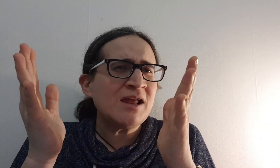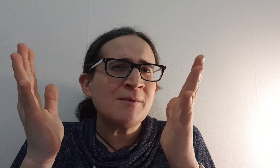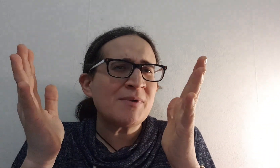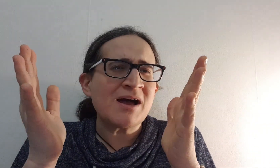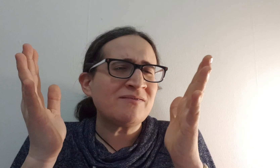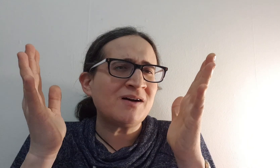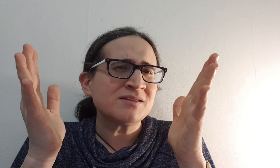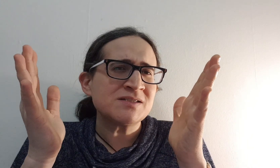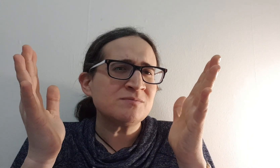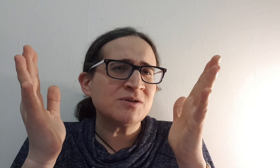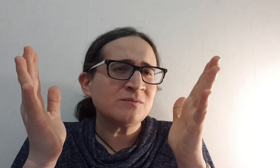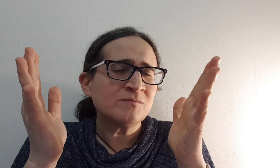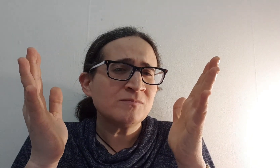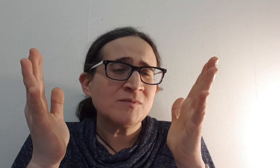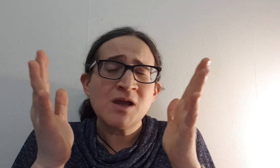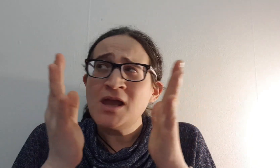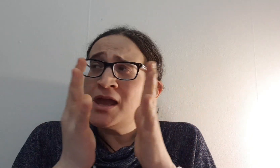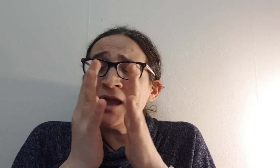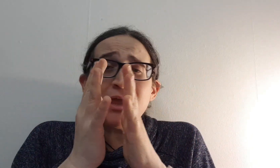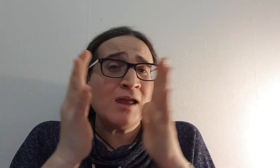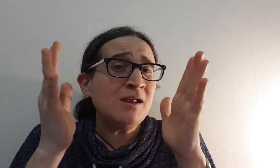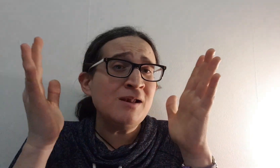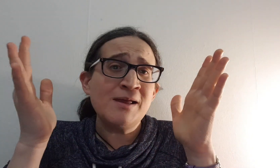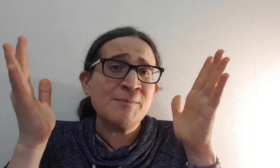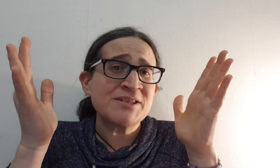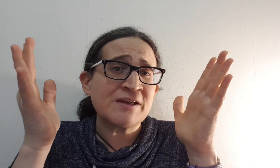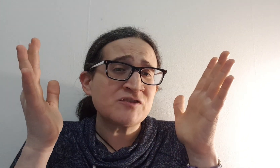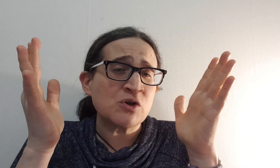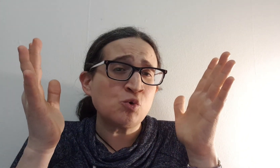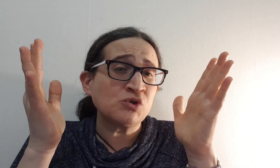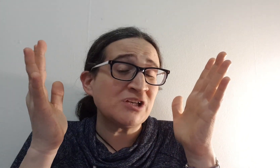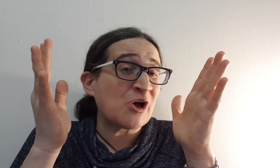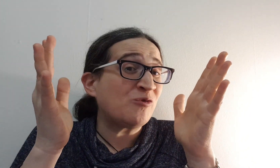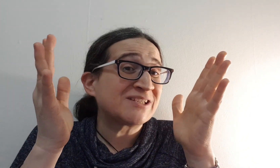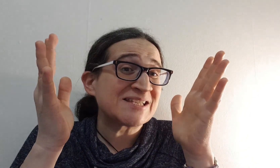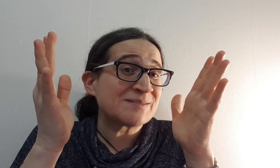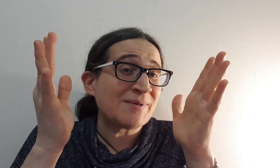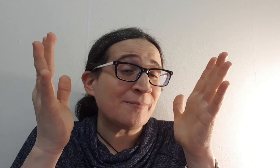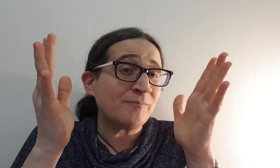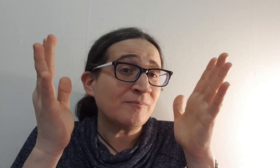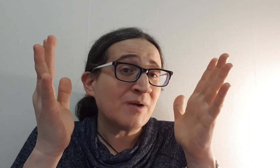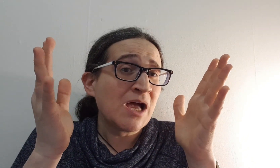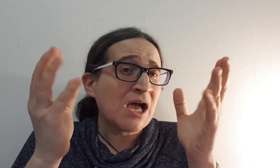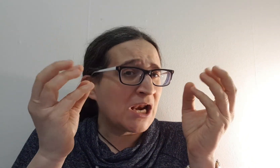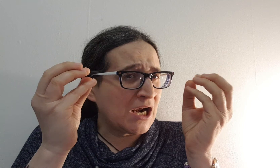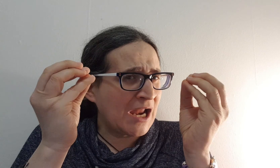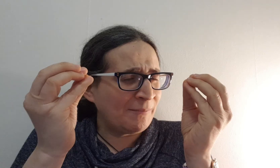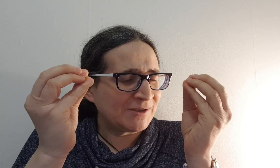להם אהבה עצמי אין להם את האפשרות לאהוב את עצמם למה?